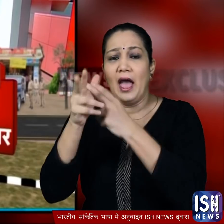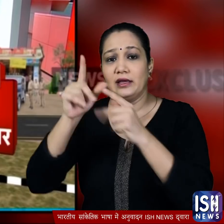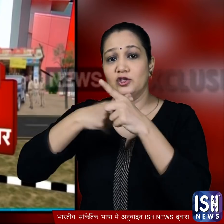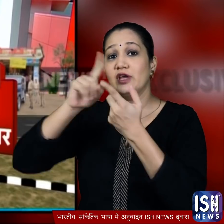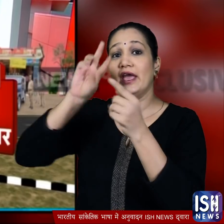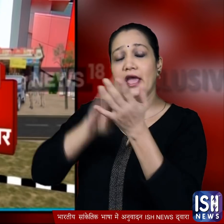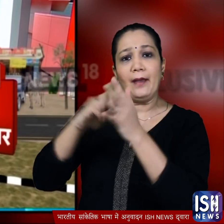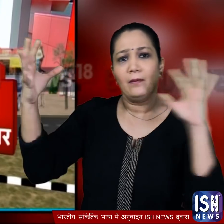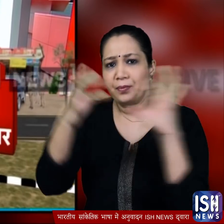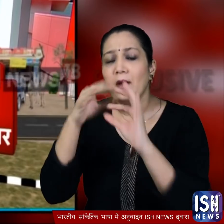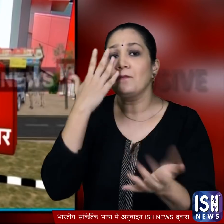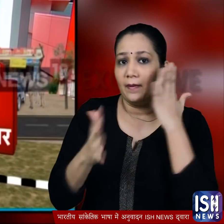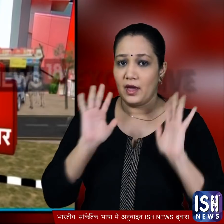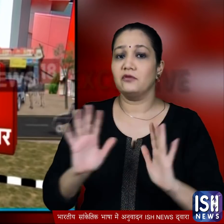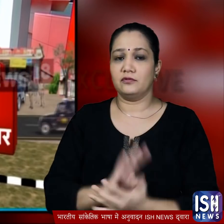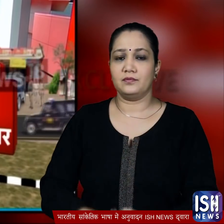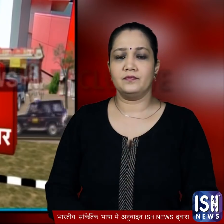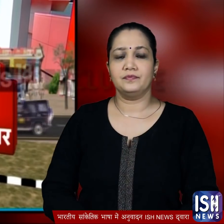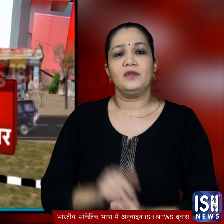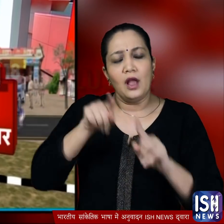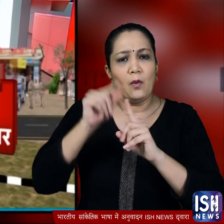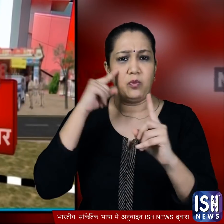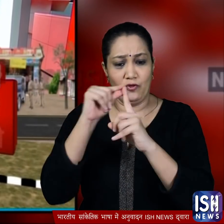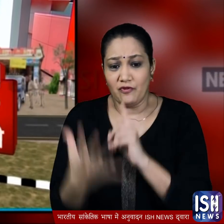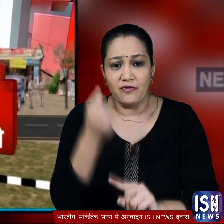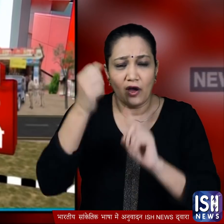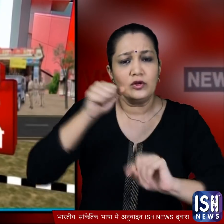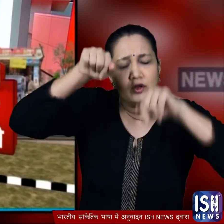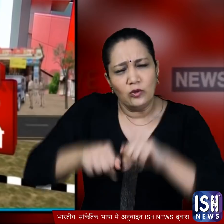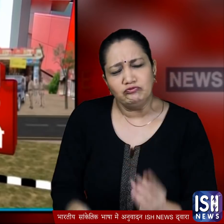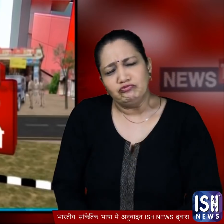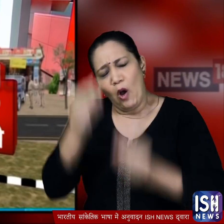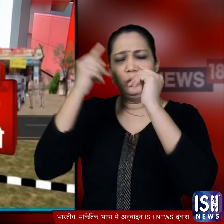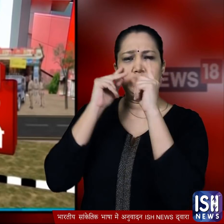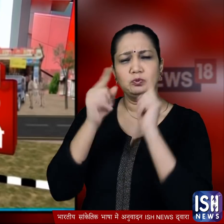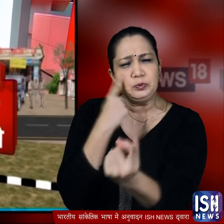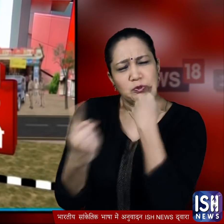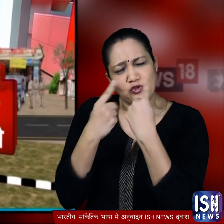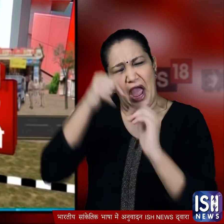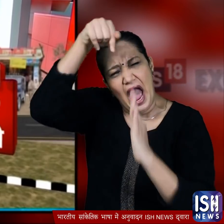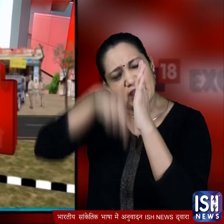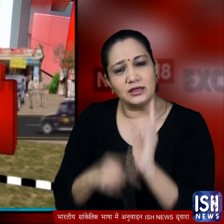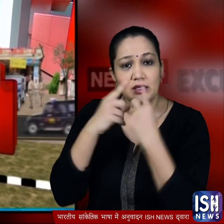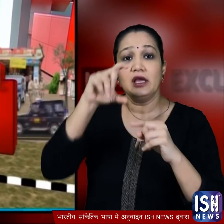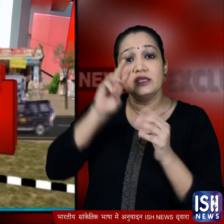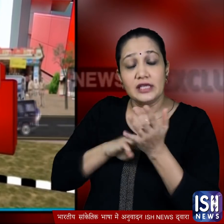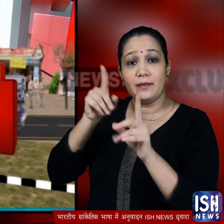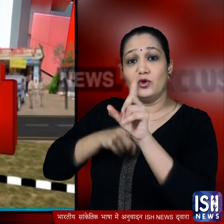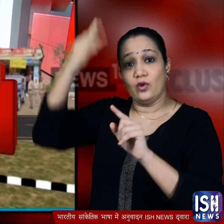जैशे महम्मद से तार जुड़ते नजार आ रहे जिसके सबूत हाथ लगने के बाद जांच और देश कर दीगे बताय जा रहा है कि सीएम योगी आधित्तिनाद